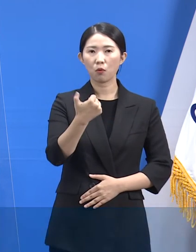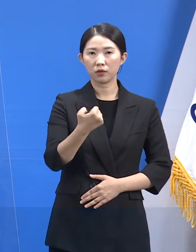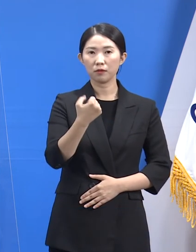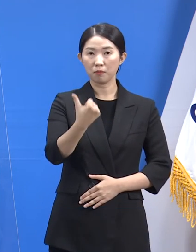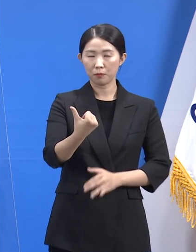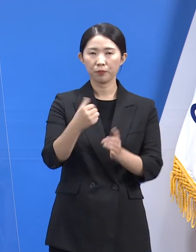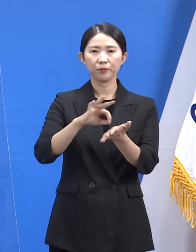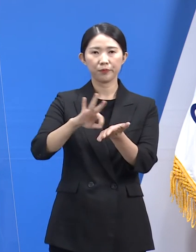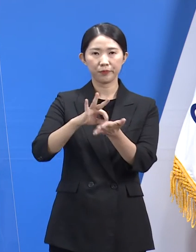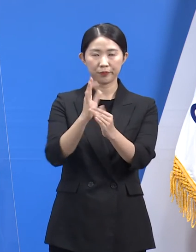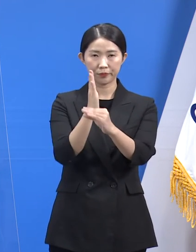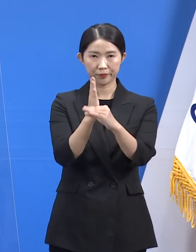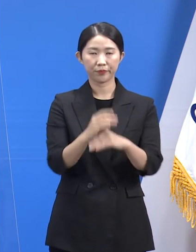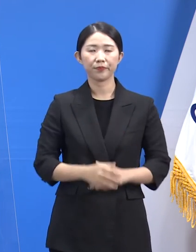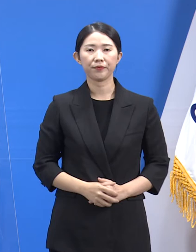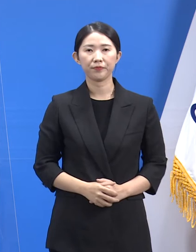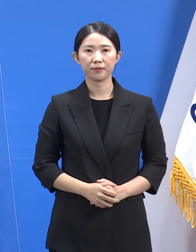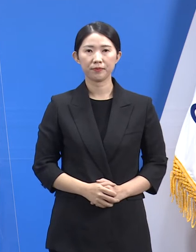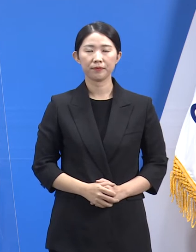사용하고 있습니다.